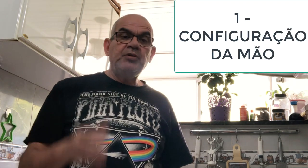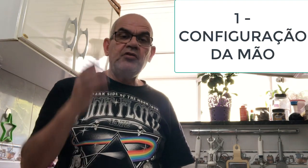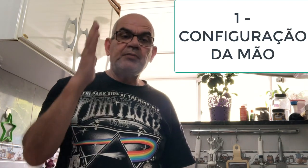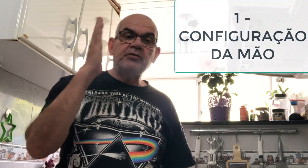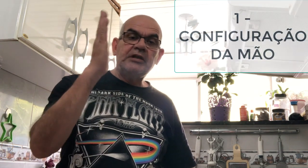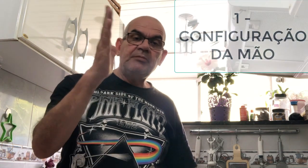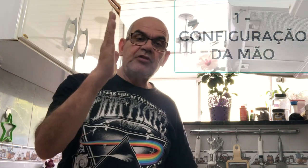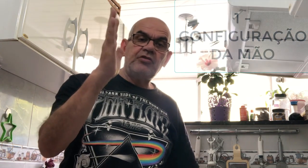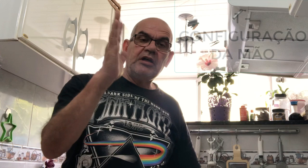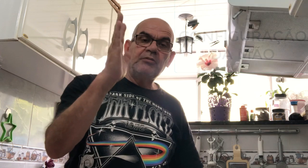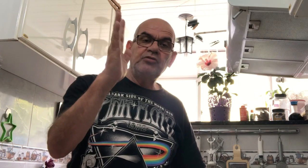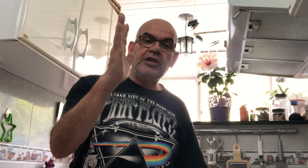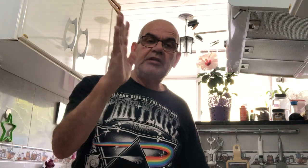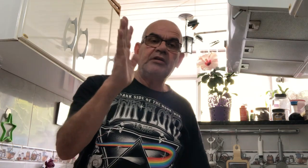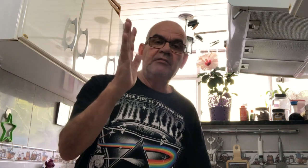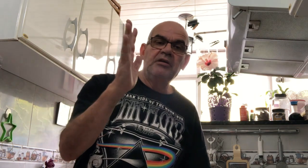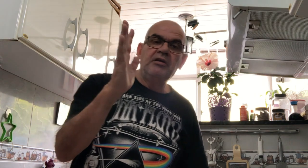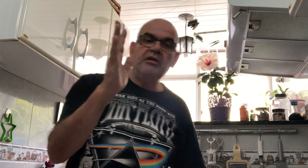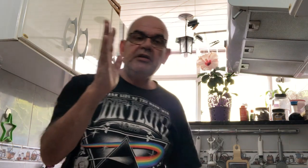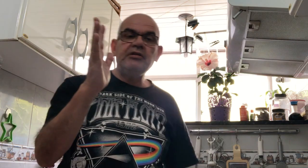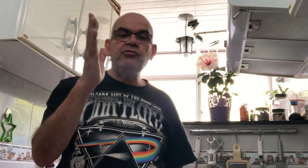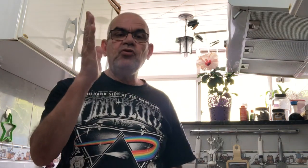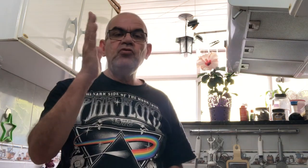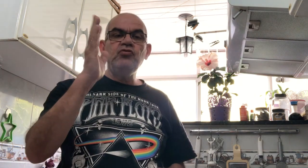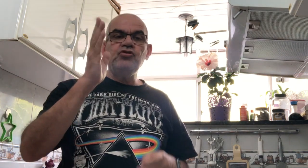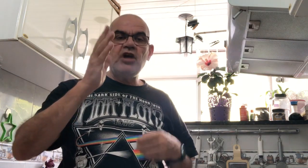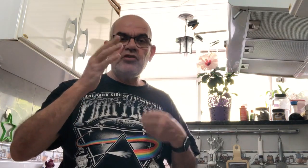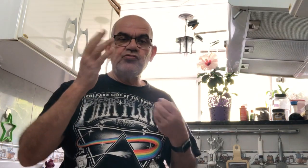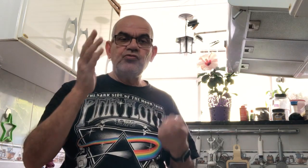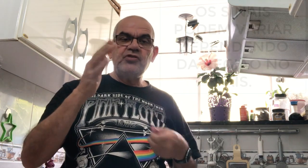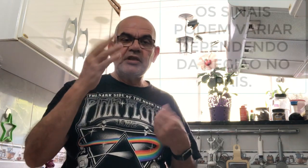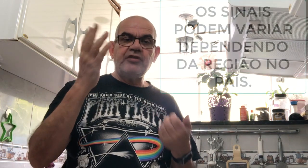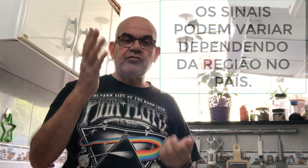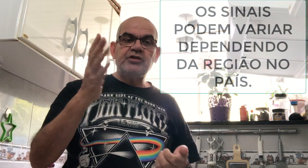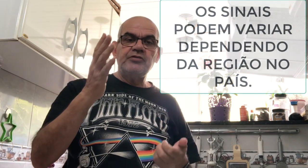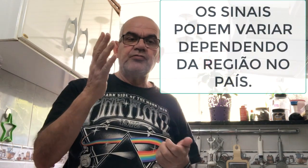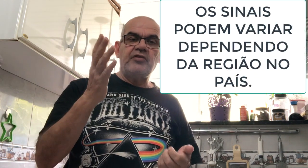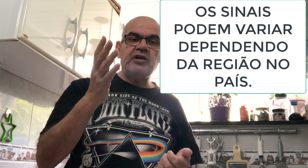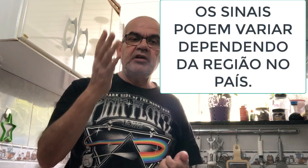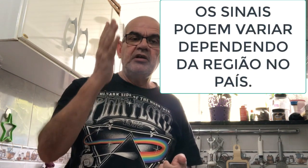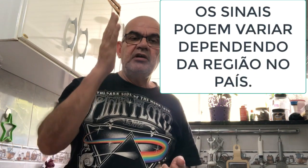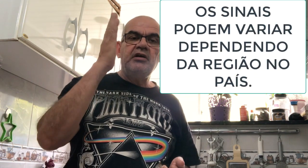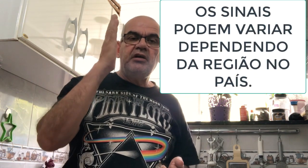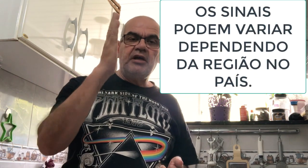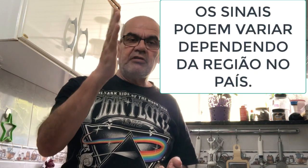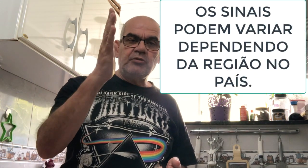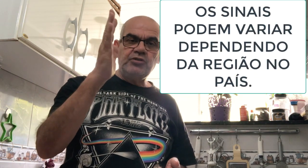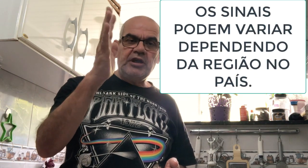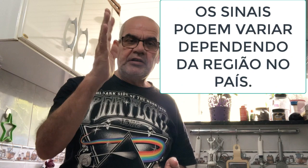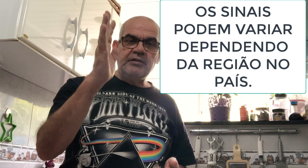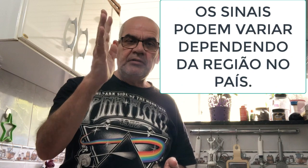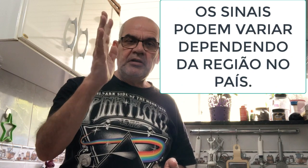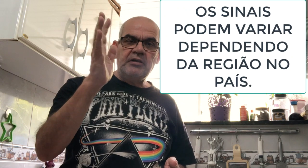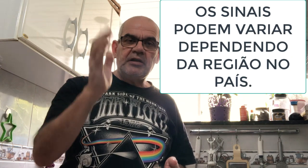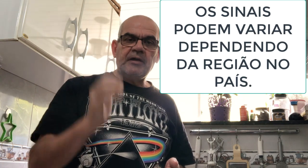principal da libras é a mão direita. Então todos os gestos, os sinais que vocês vão fazer é com mão direita, tá?